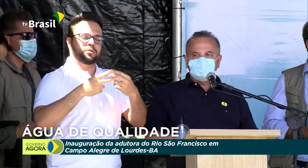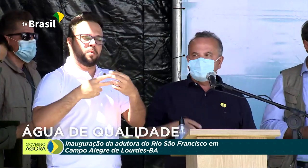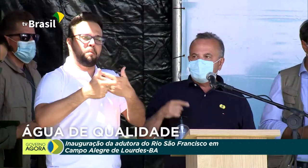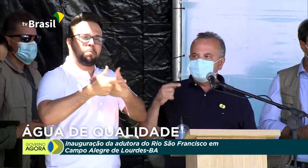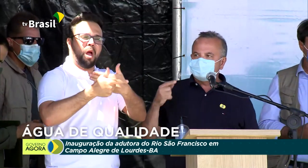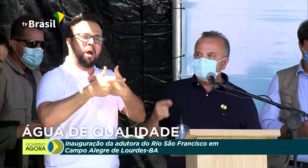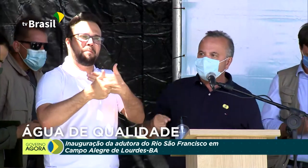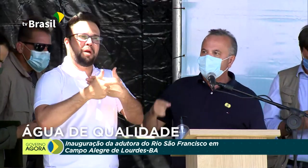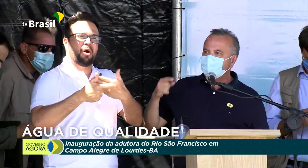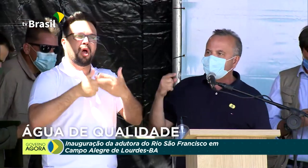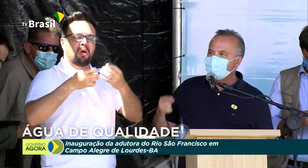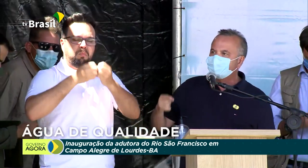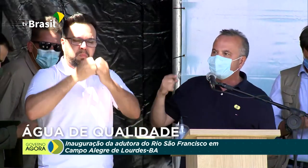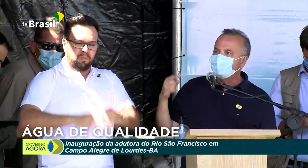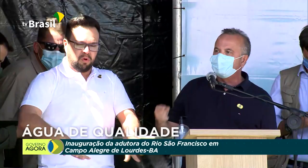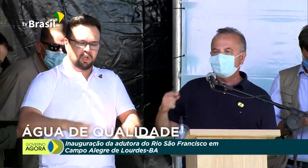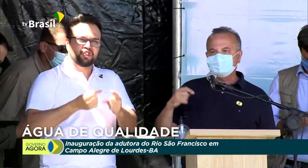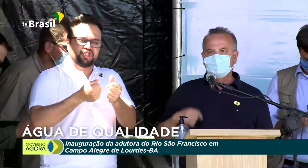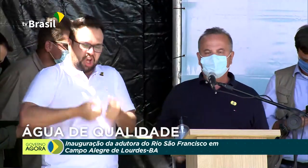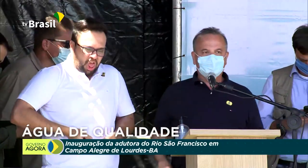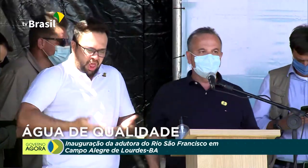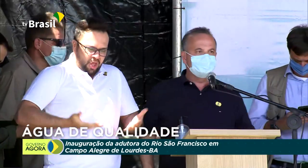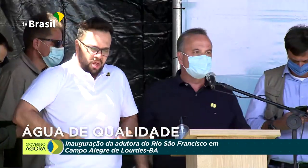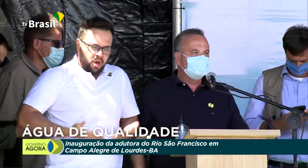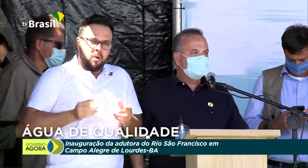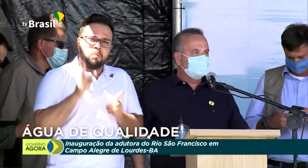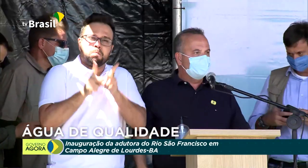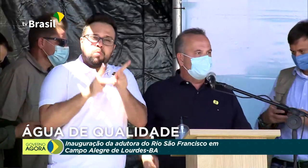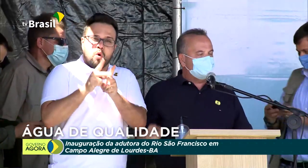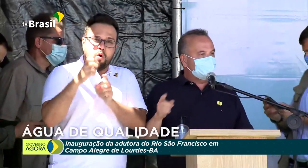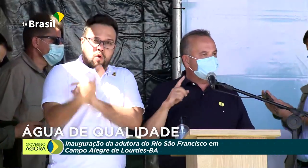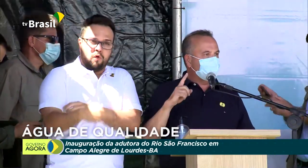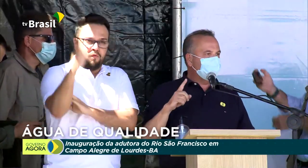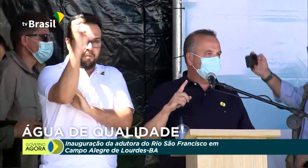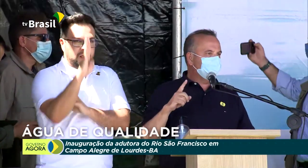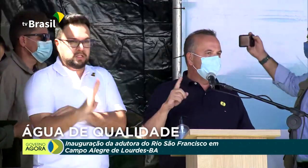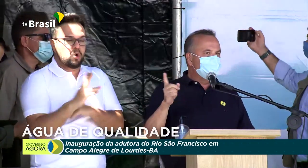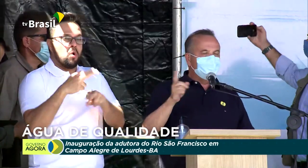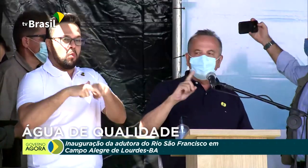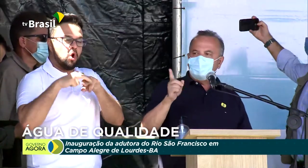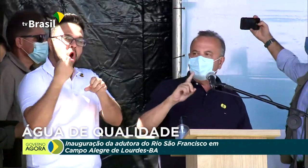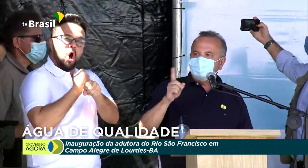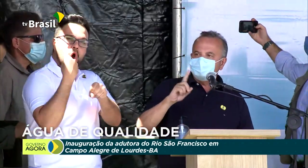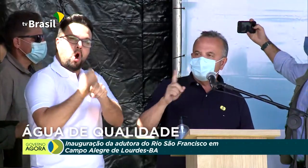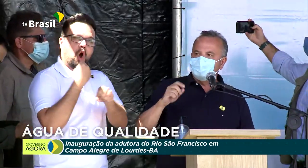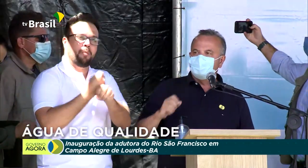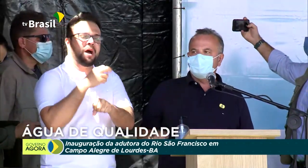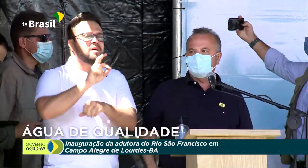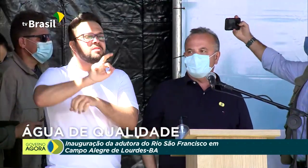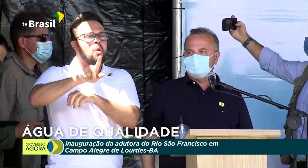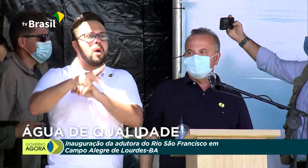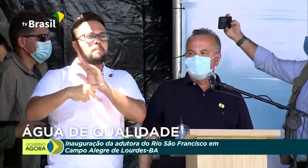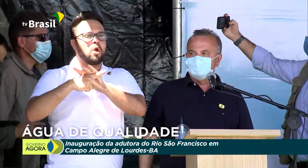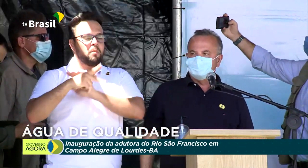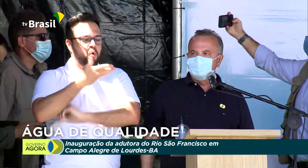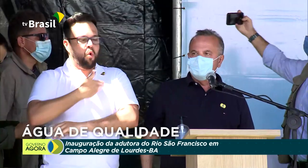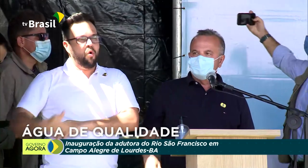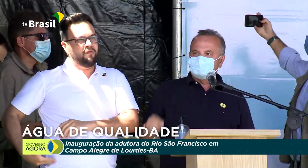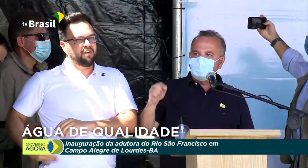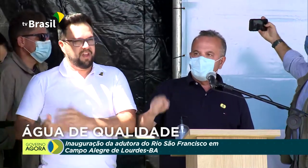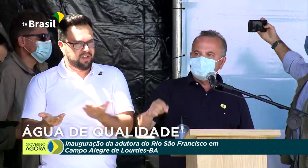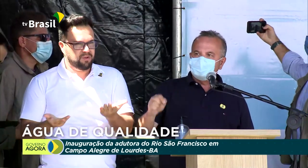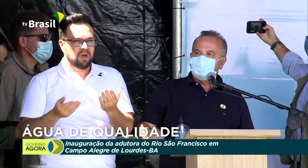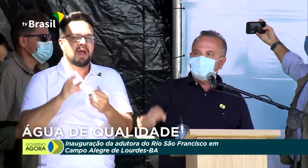desperdiçando o recurso do povo brasileiro. Essas obras não pertencem a um governo de ocasião,